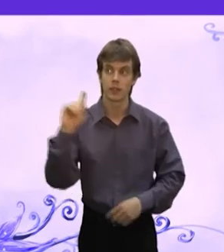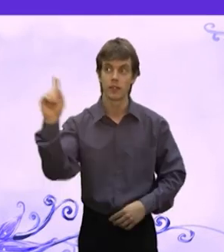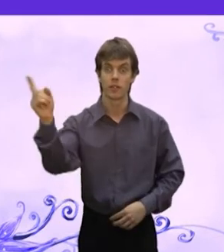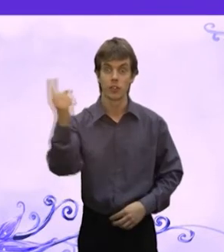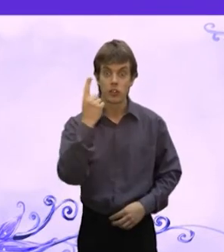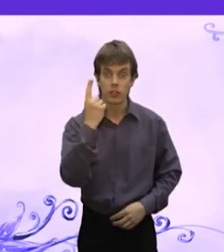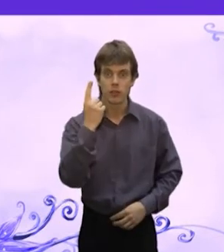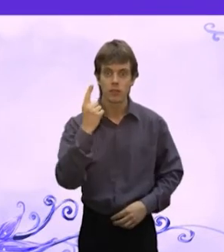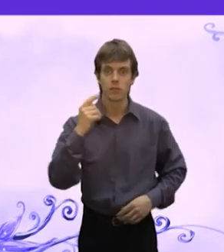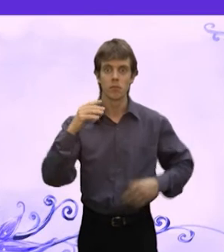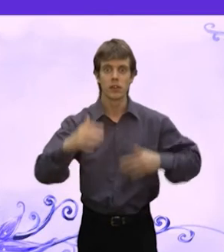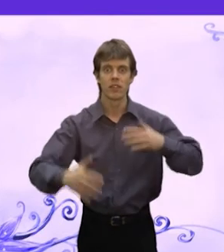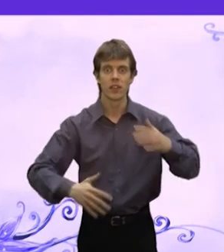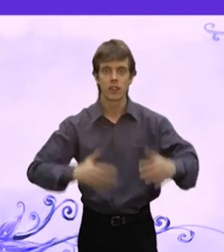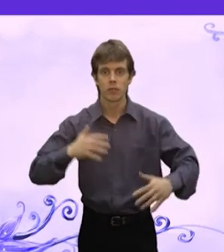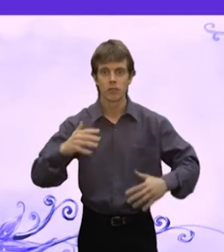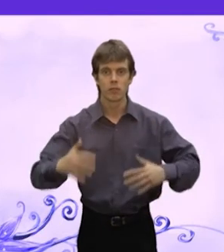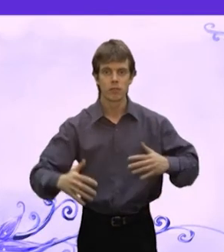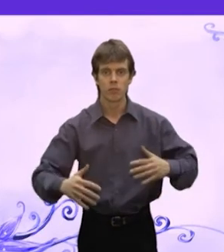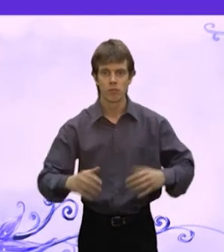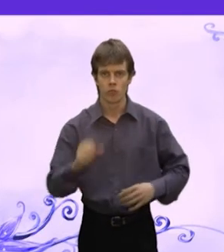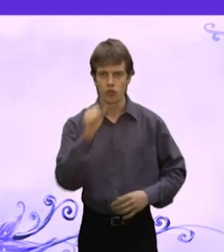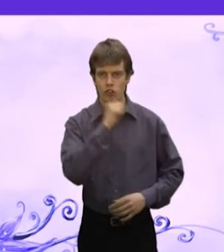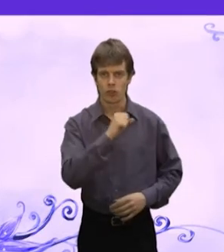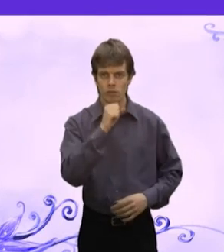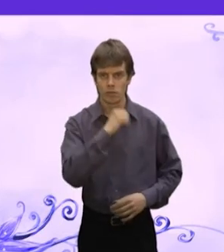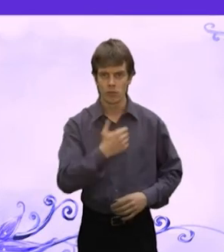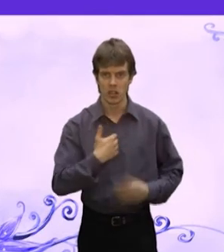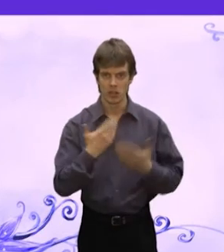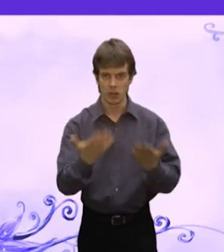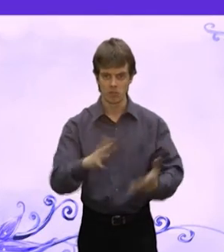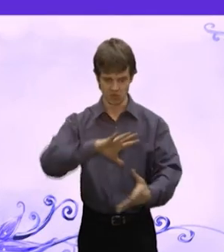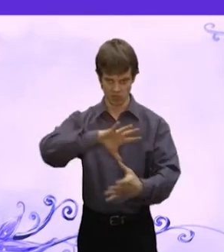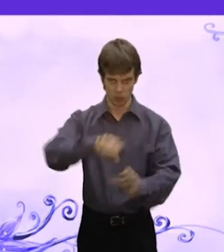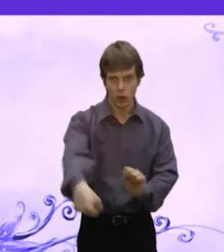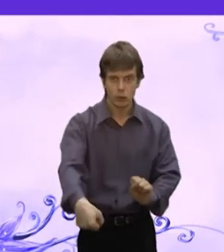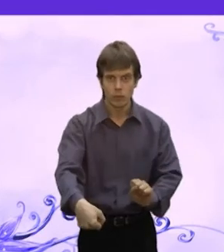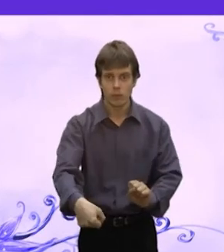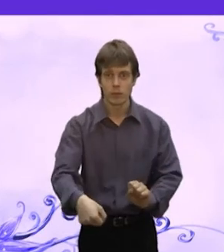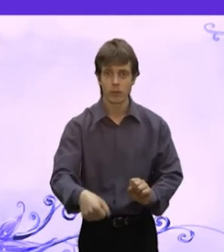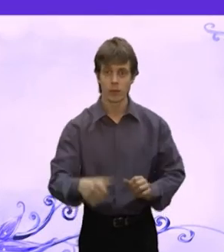Пришел к нему медведь Мужик, я тебя сломаю